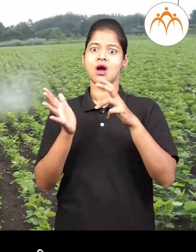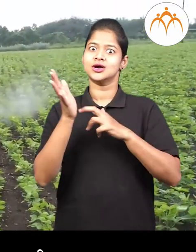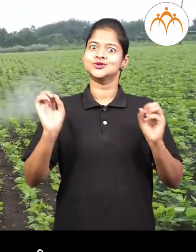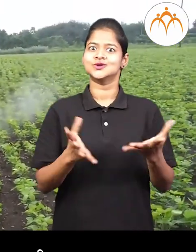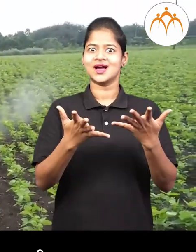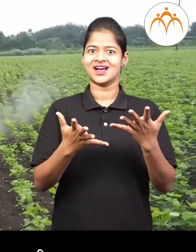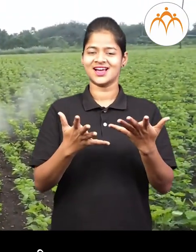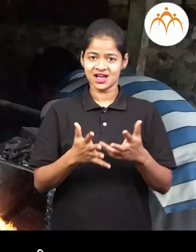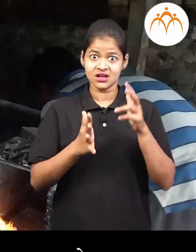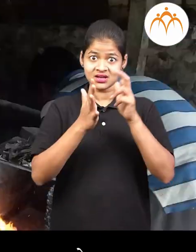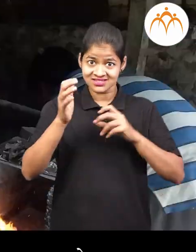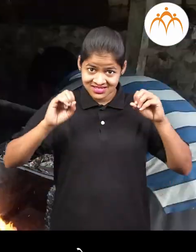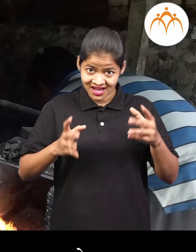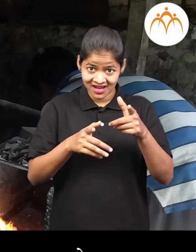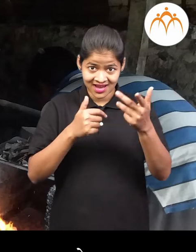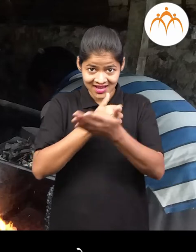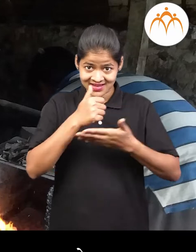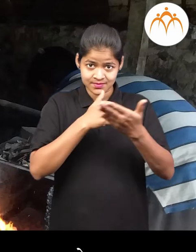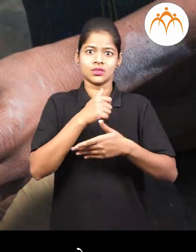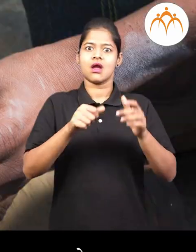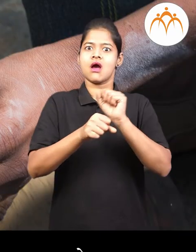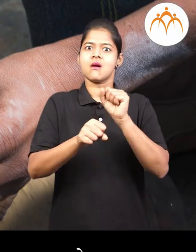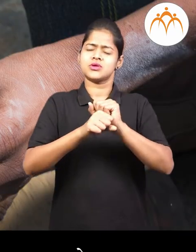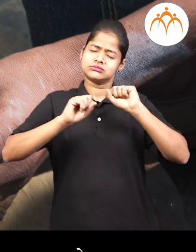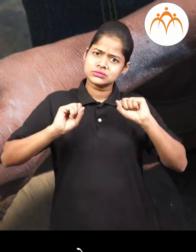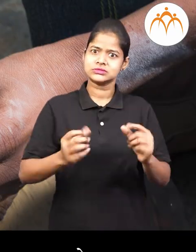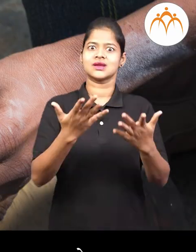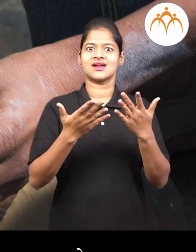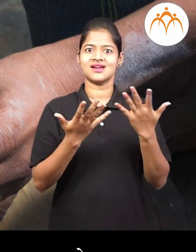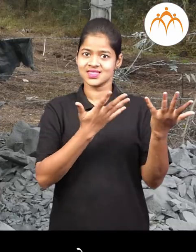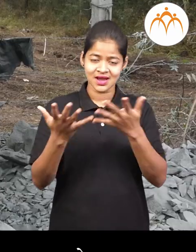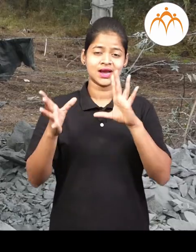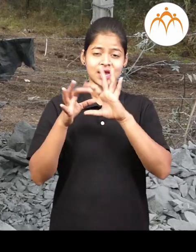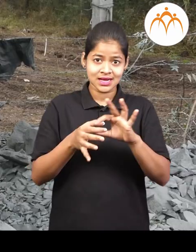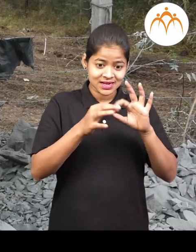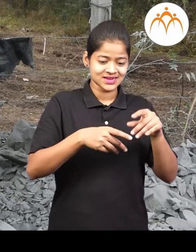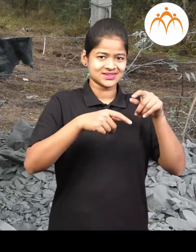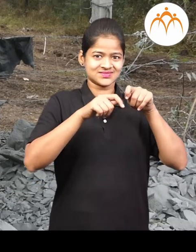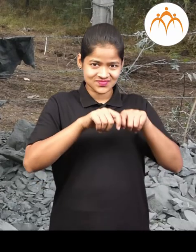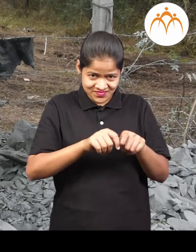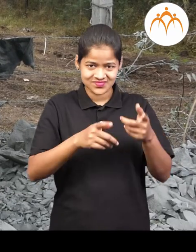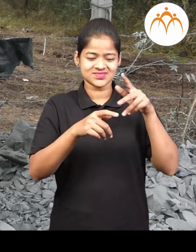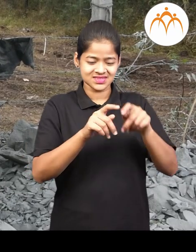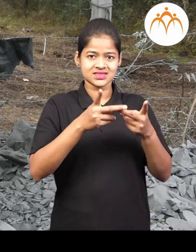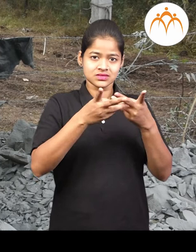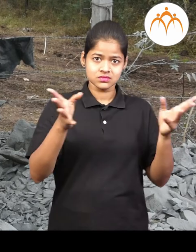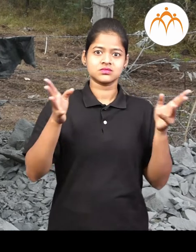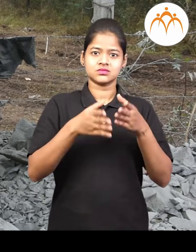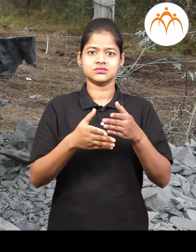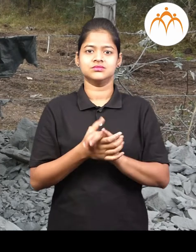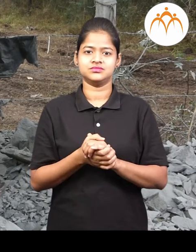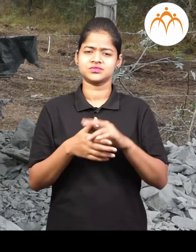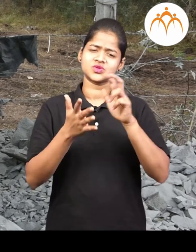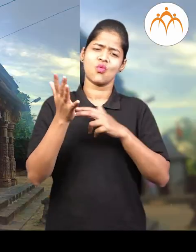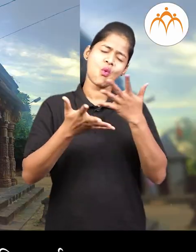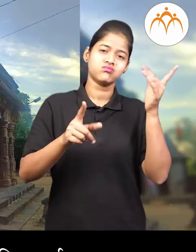कामवाडली वेगवेगली कामे करनारे कारागीर तायार चरे प्रत्यक गावात असे कारागीर अस्तात